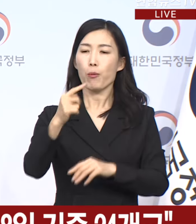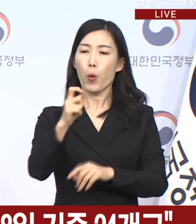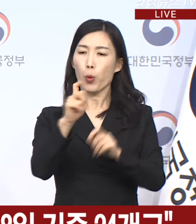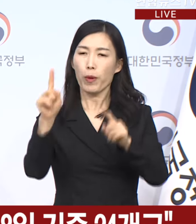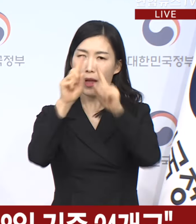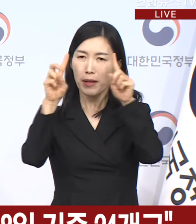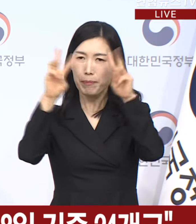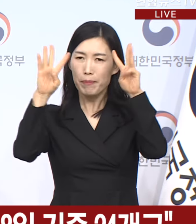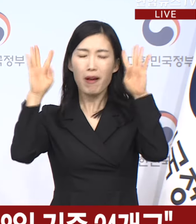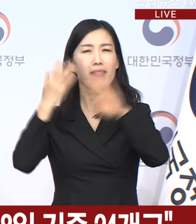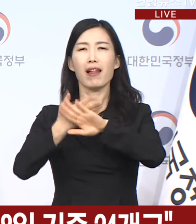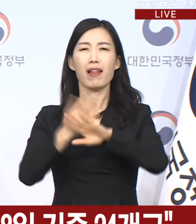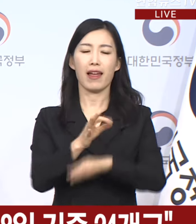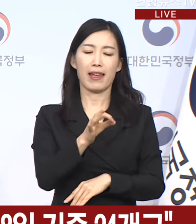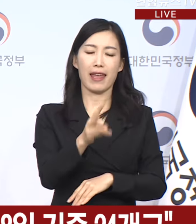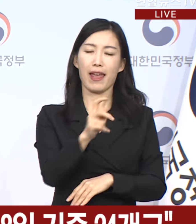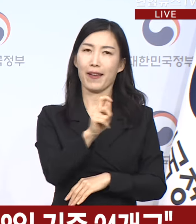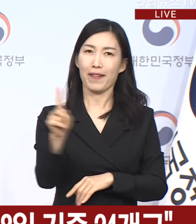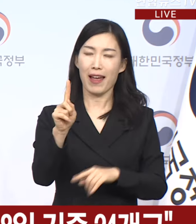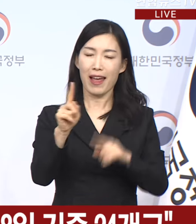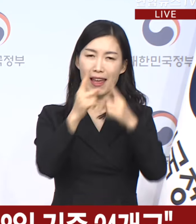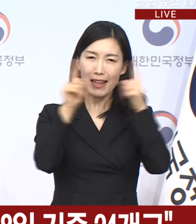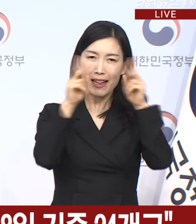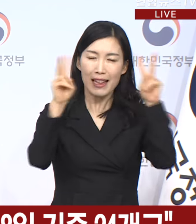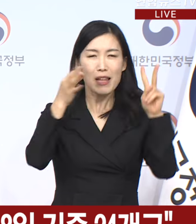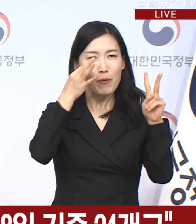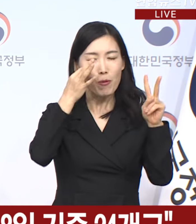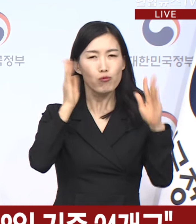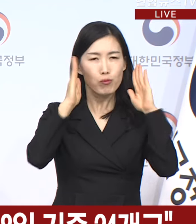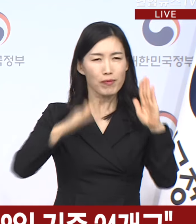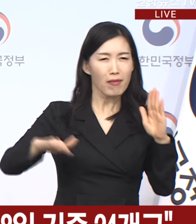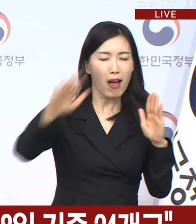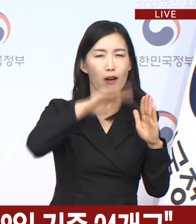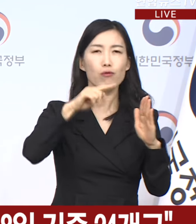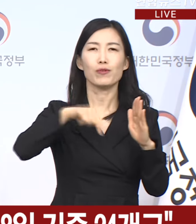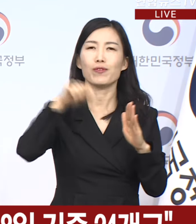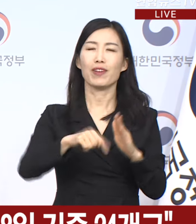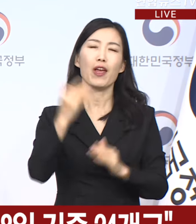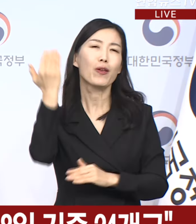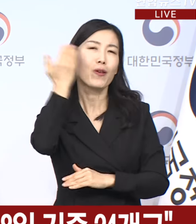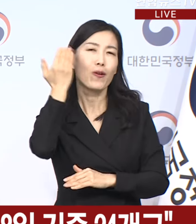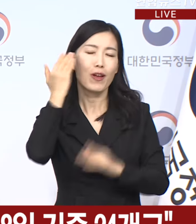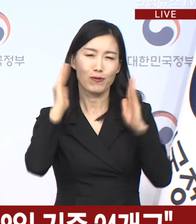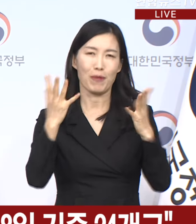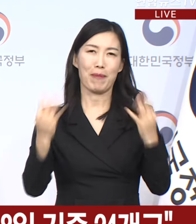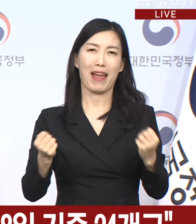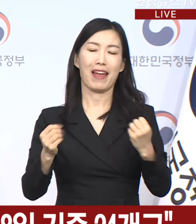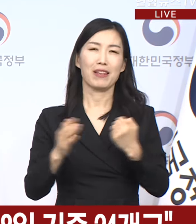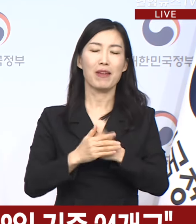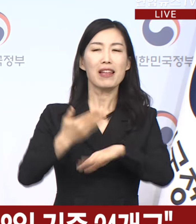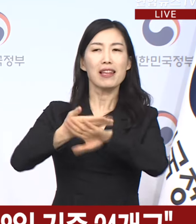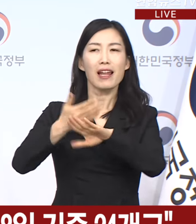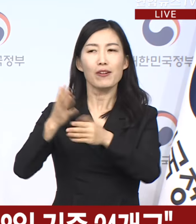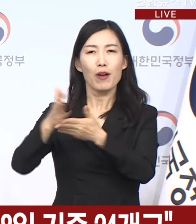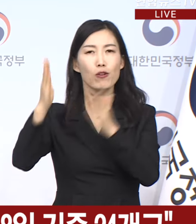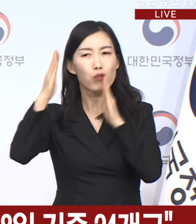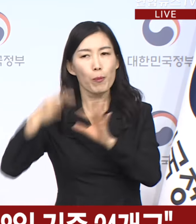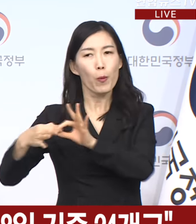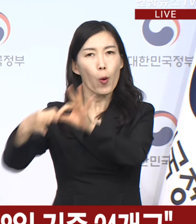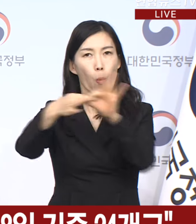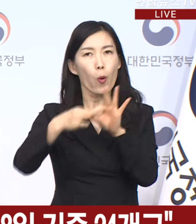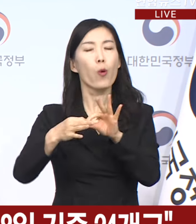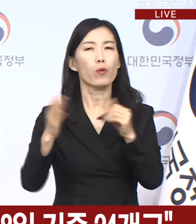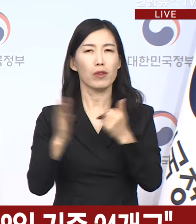옛과 1학년은 전체 수업 중 교양 수업의 비중이 높아 타학부의 수업과 연계되어